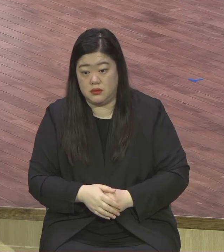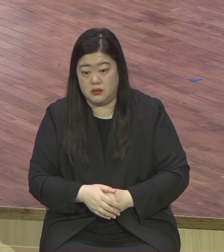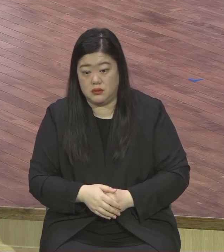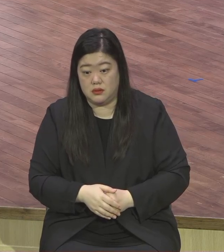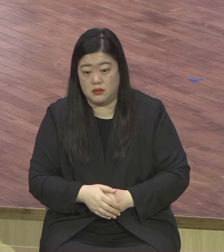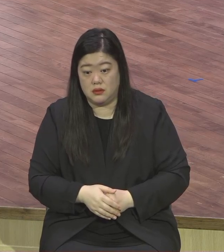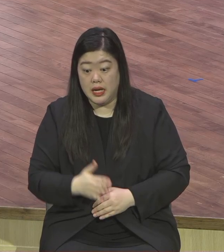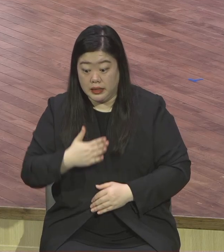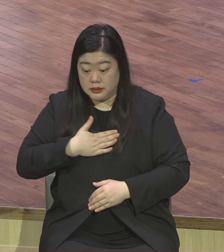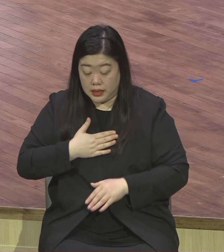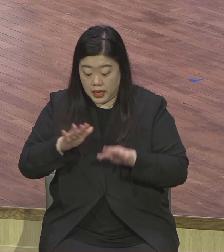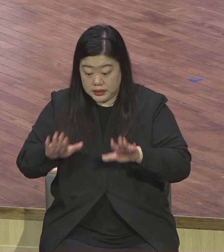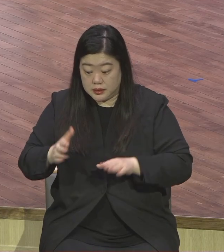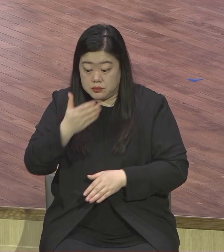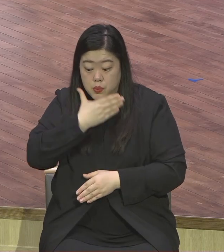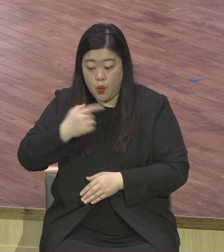후손들이 천대의 복을 받고